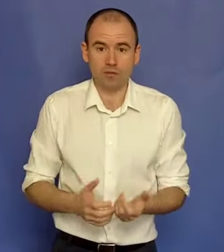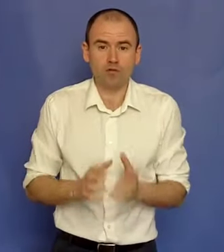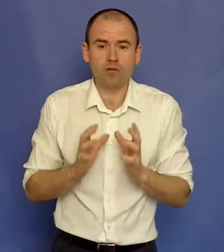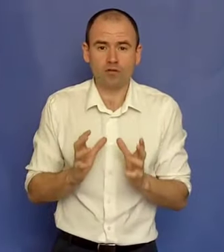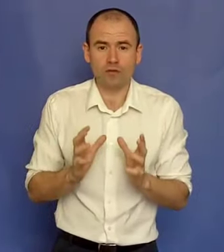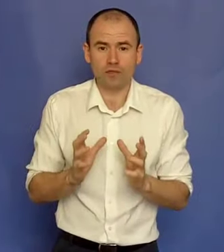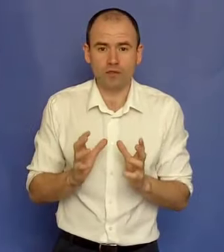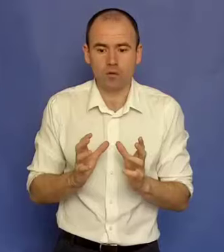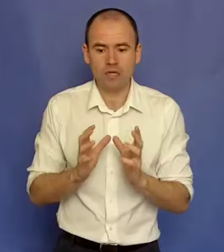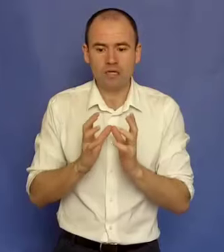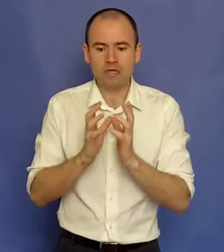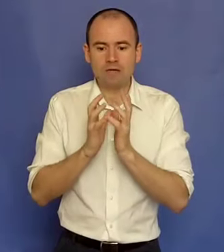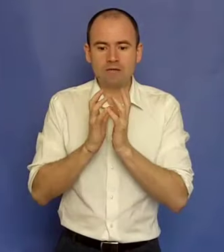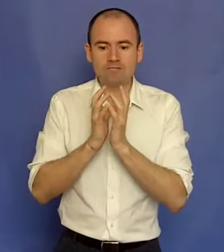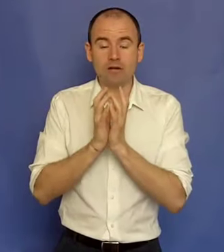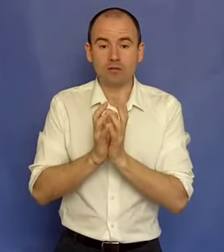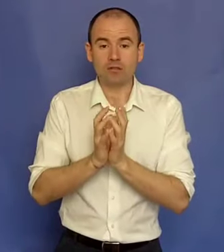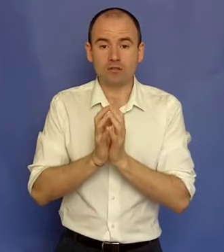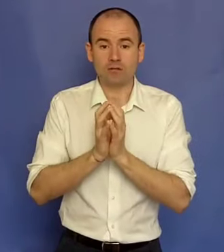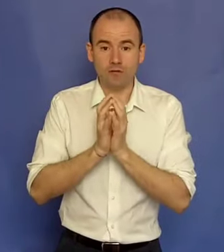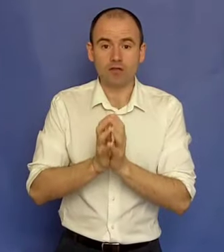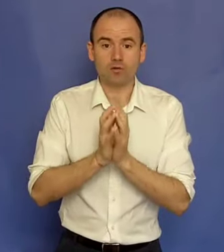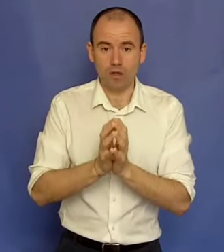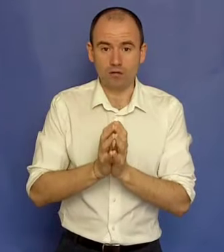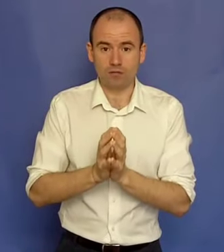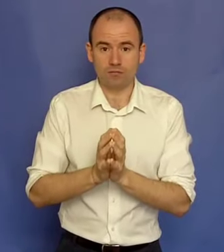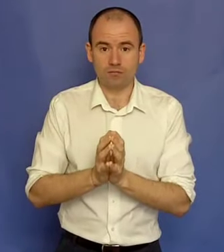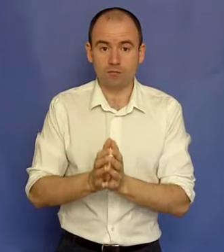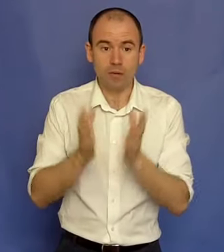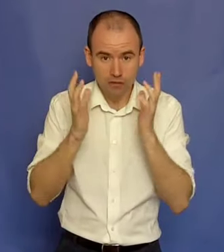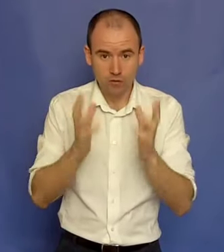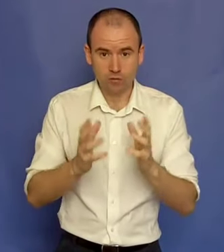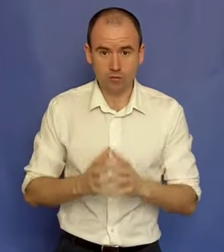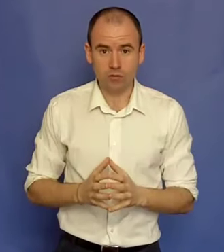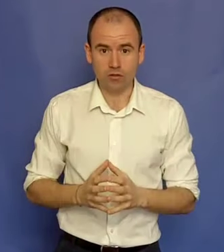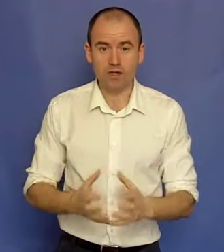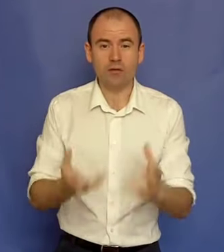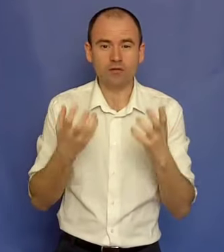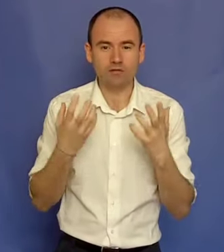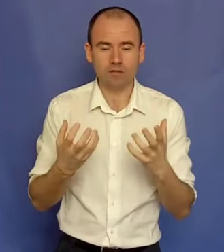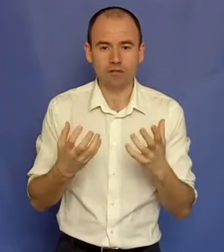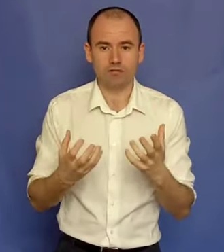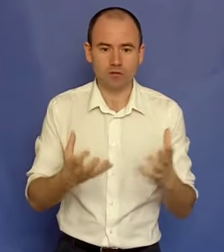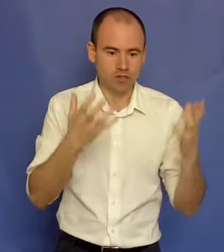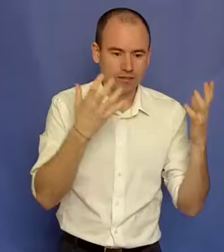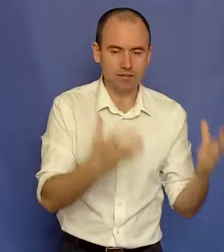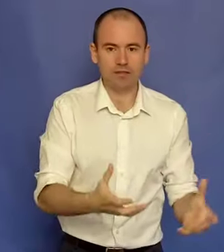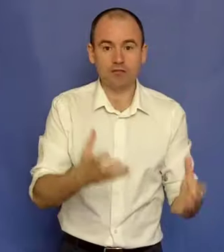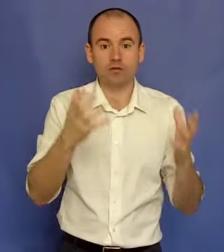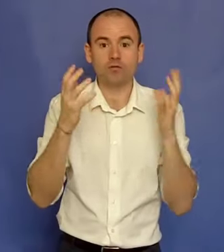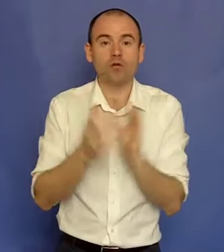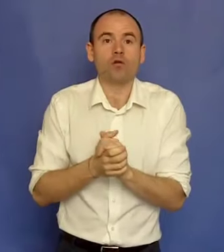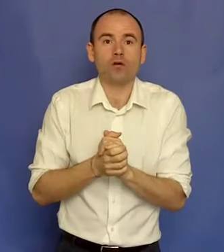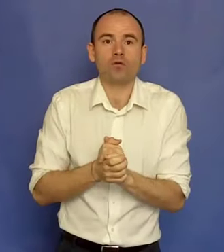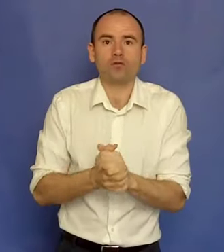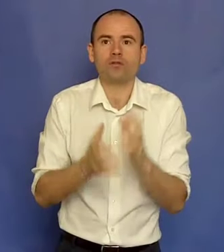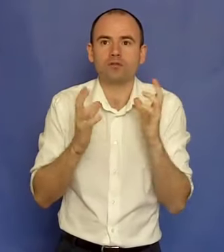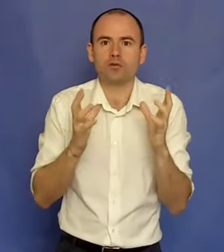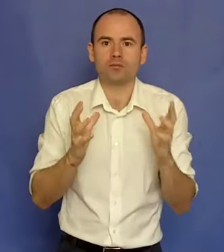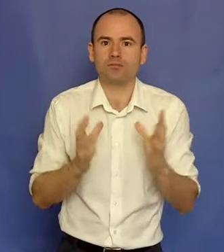nimănui, nu vreau să fac nimic rău. Vreau să fac școală. Îmi place foarte mult psihologia, vreau să învăț. Vreau să citesc cărți, vreau să fiu acolo la cursuri, să sorb